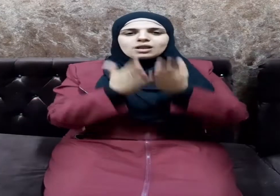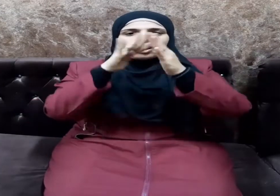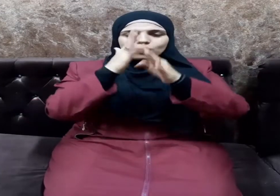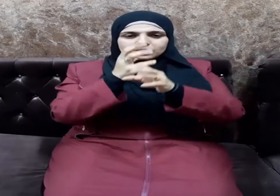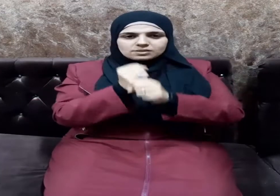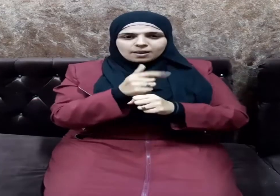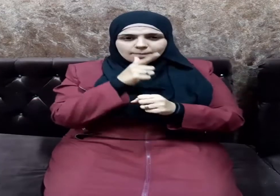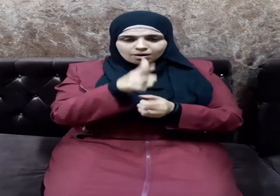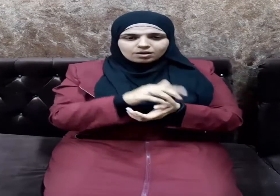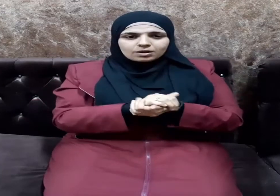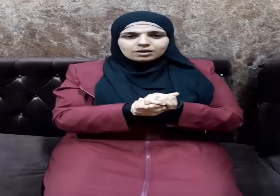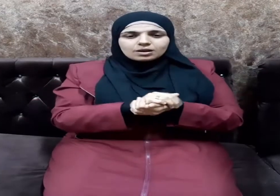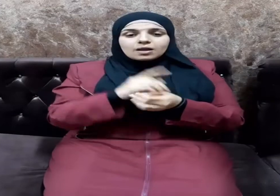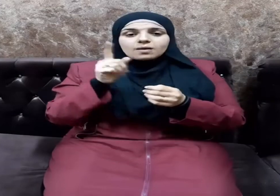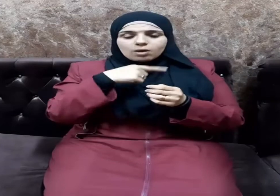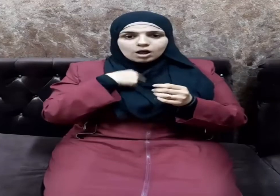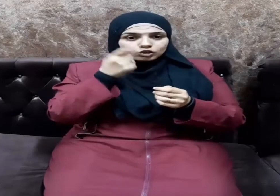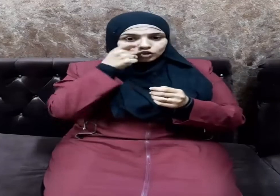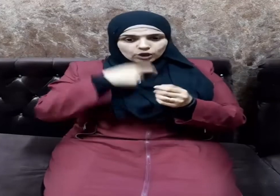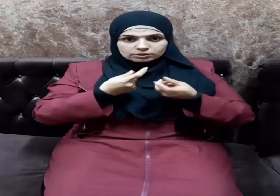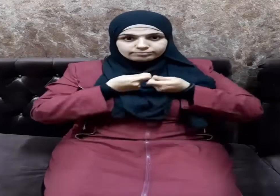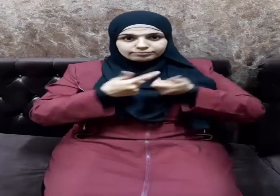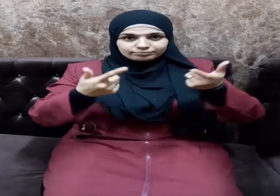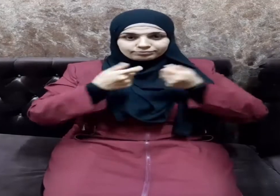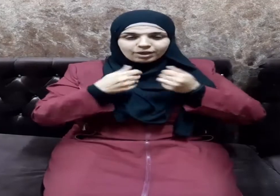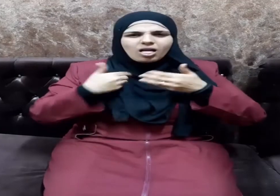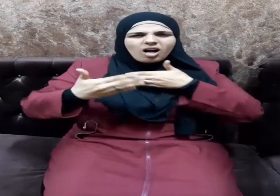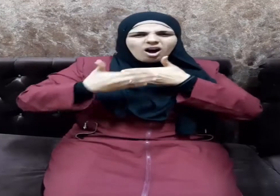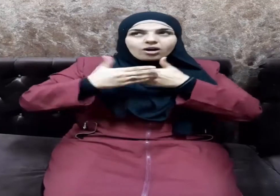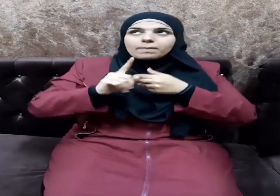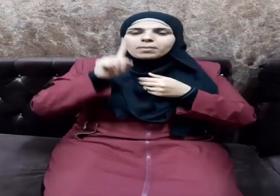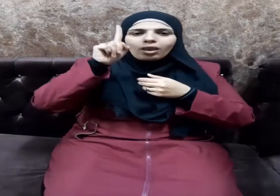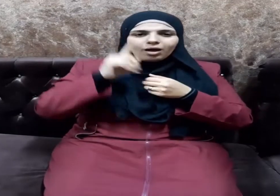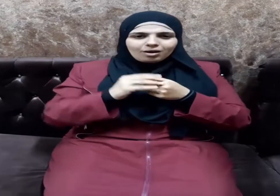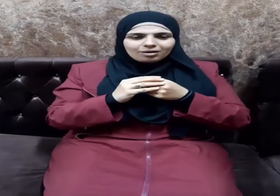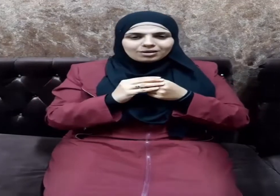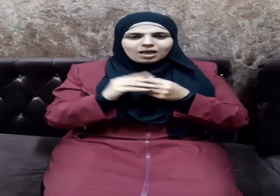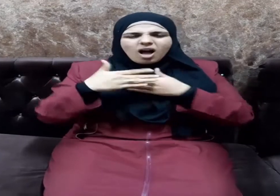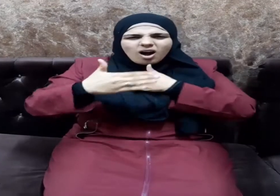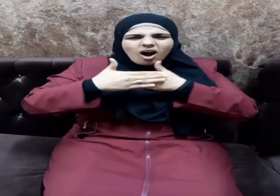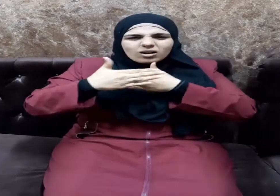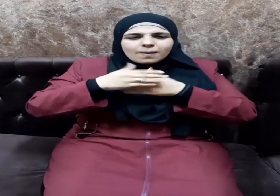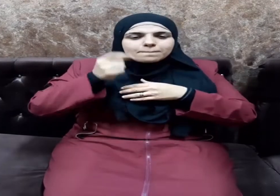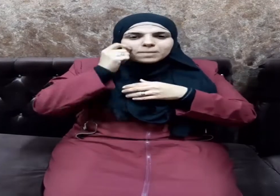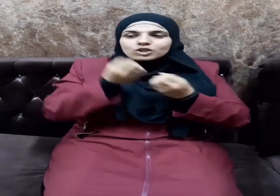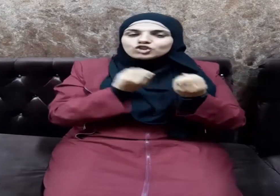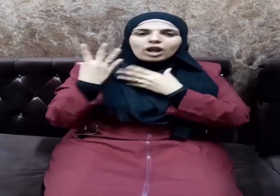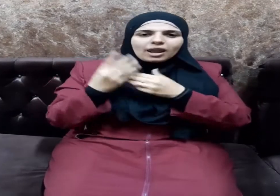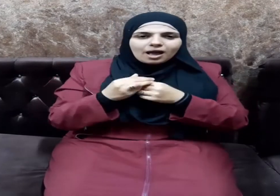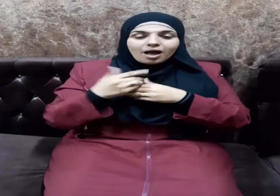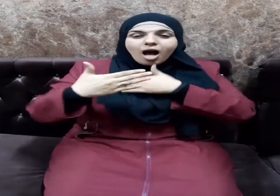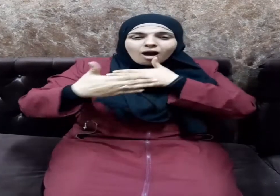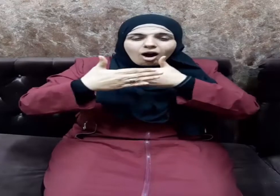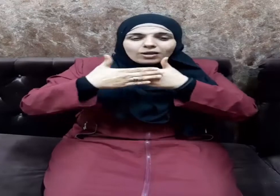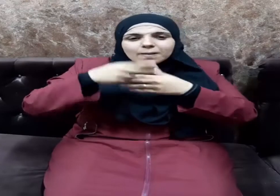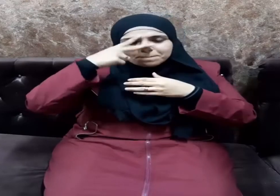وسلم السخي قريب من الله قريب من الجنة قريب من